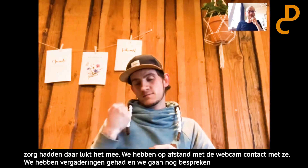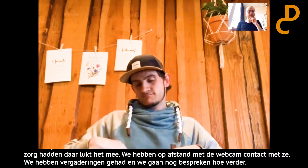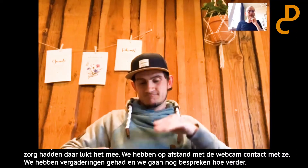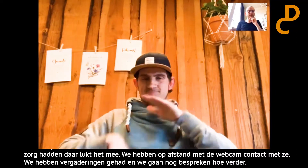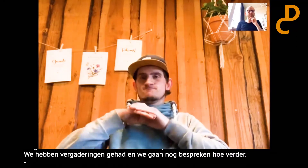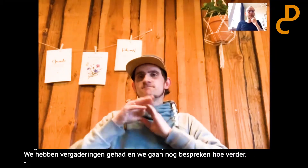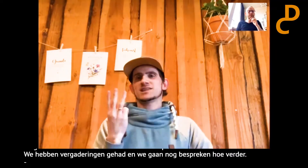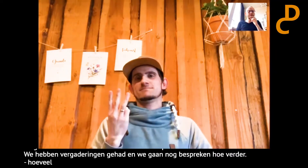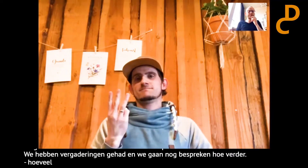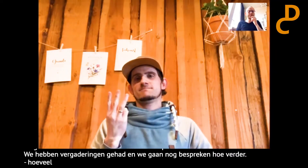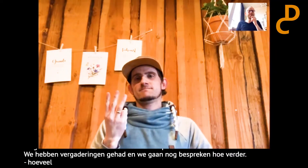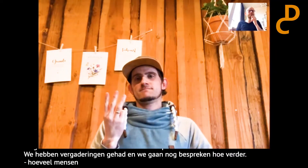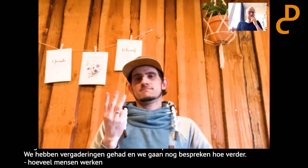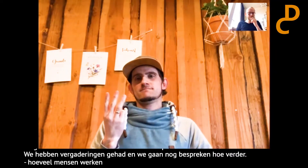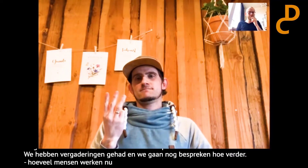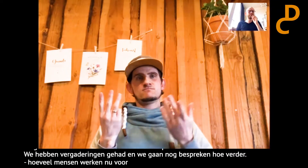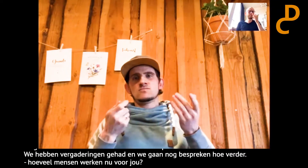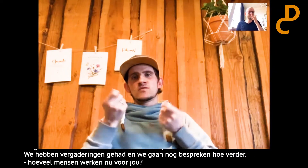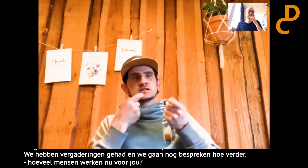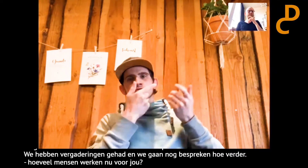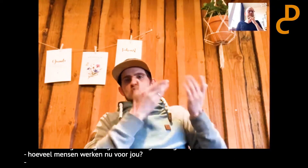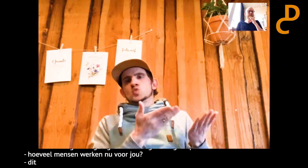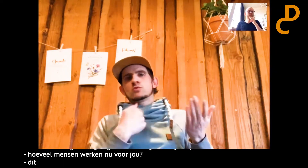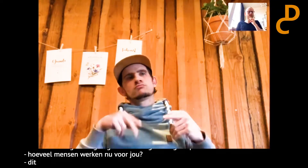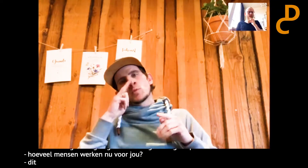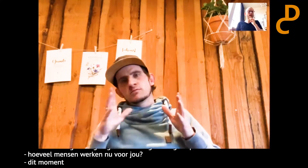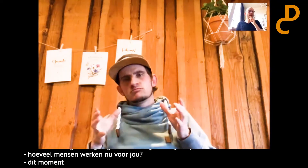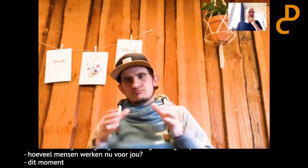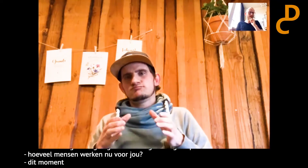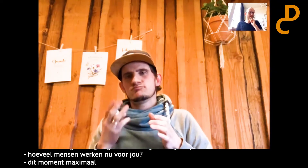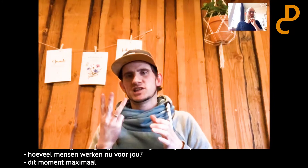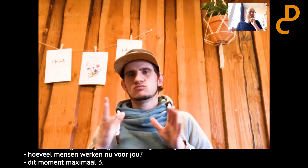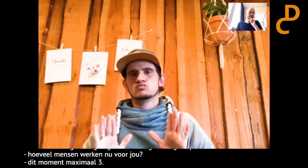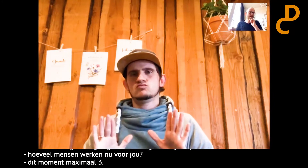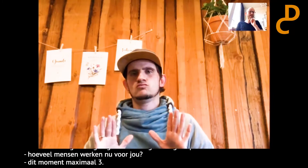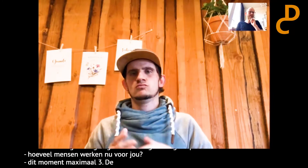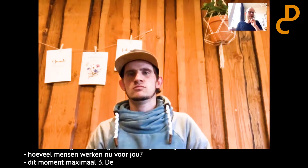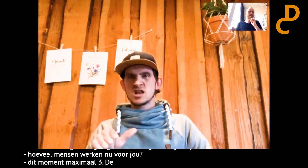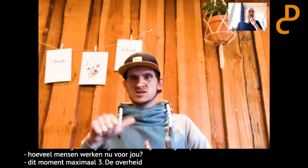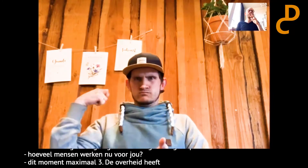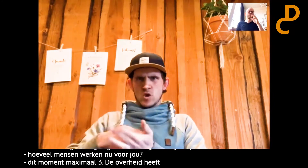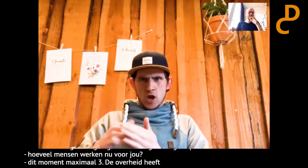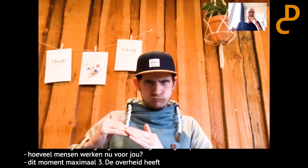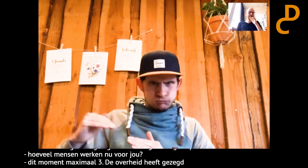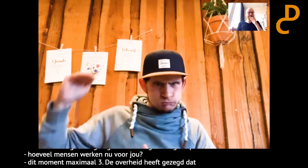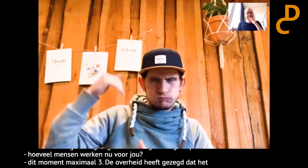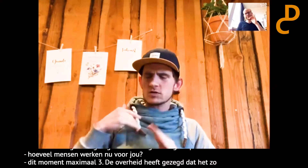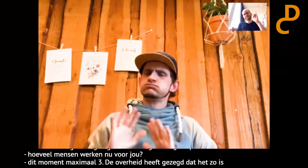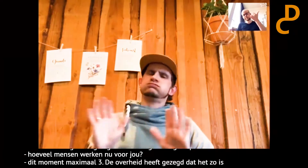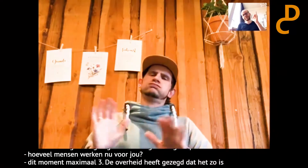Op dit moment, ja, maximaal drie. Weet je, de overheid heeft gezegd dat dat zo is. Dus maximaal met drie mensen samen. Want